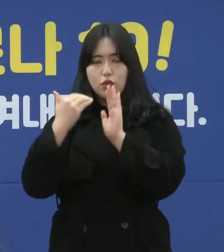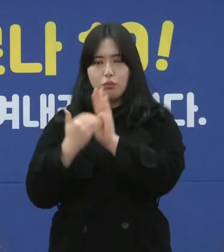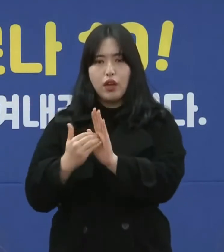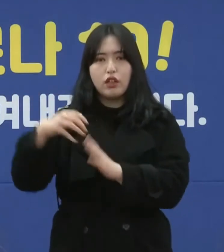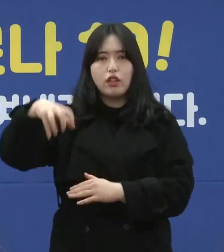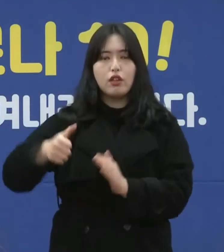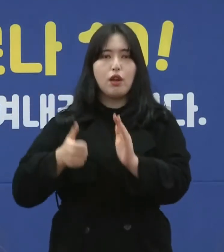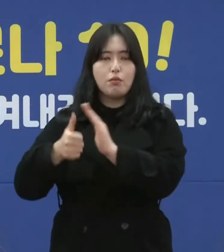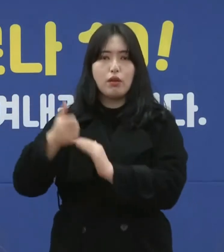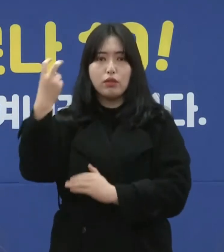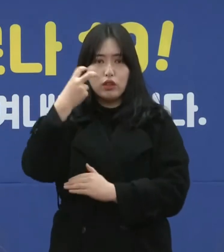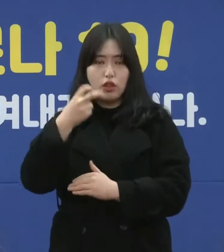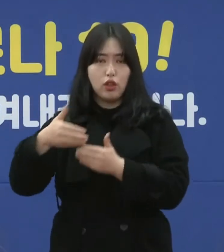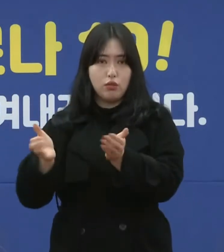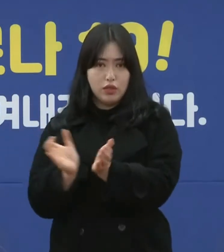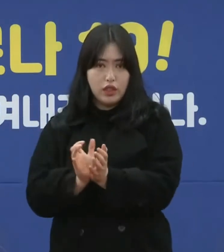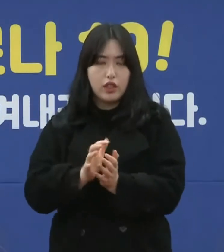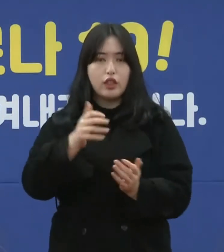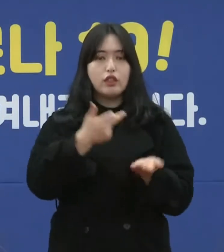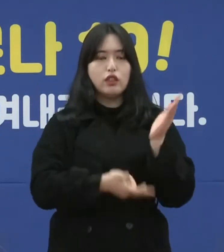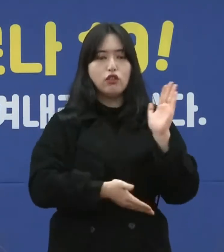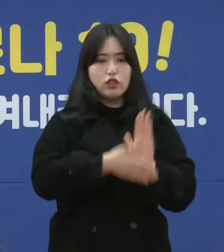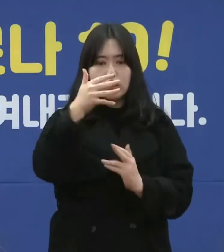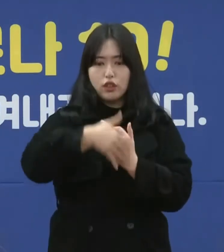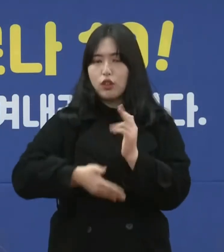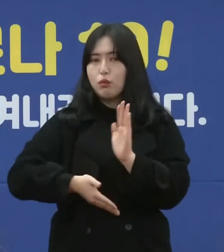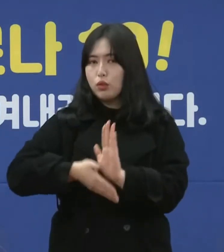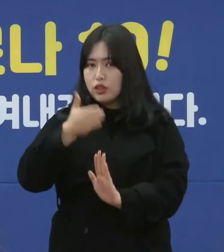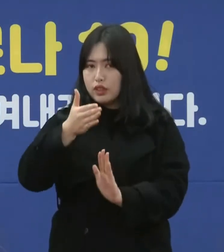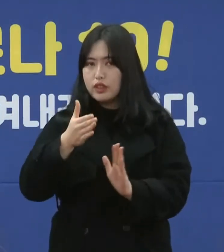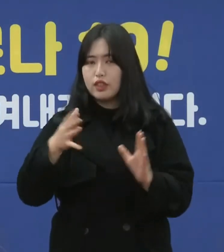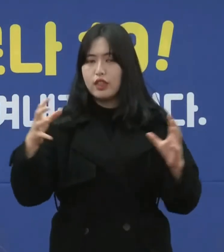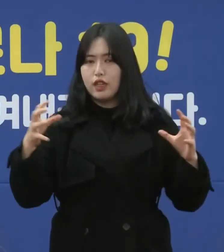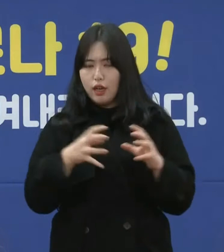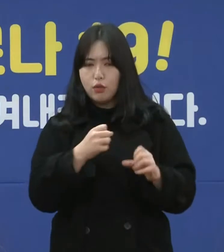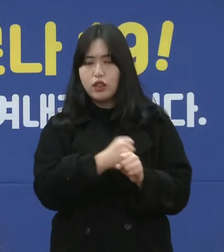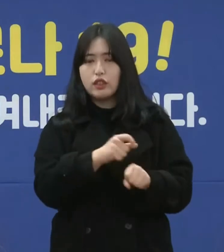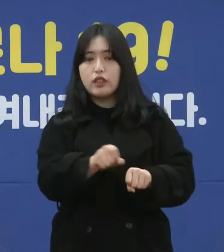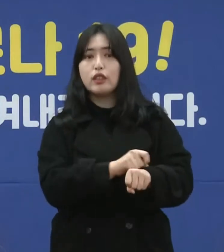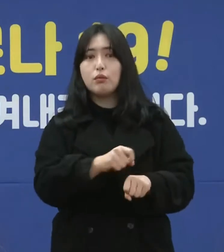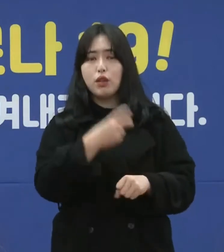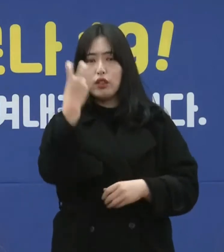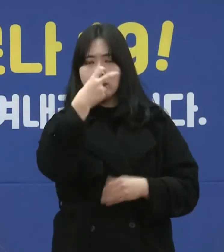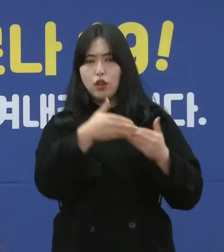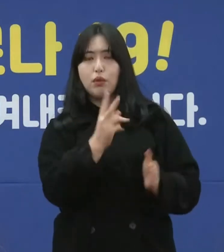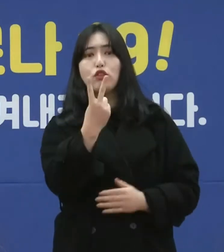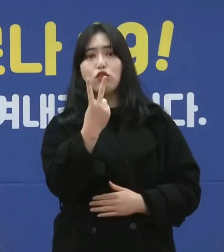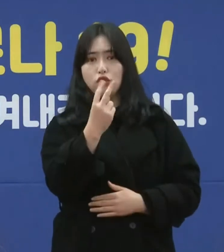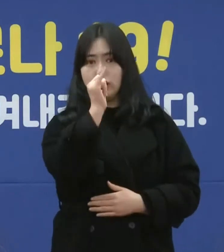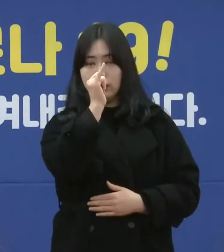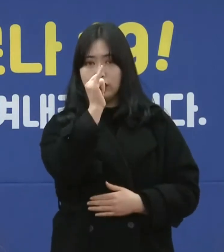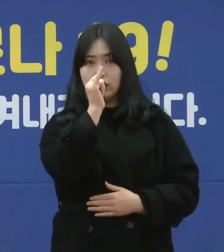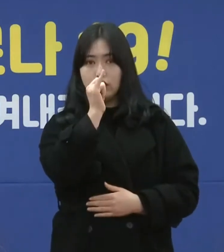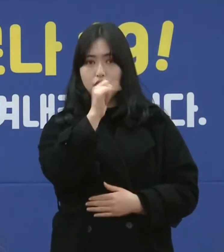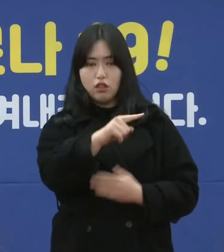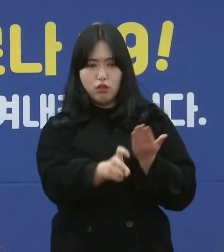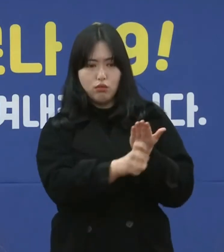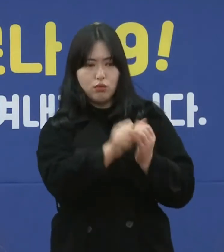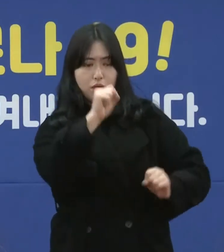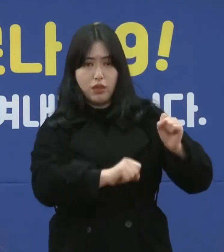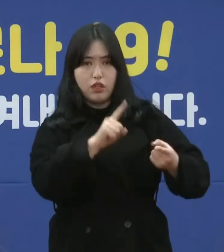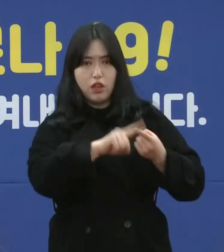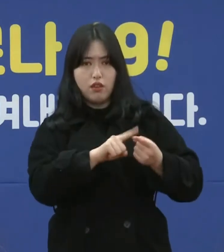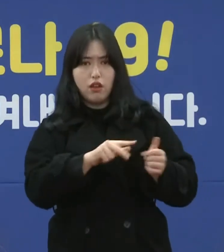현장점검팀 또 제주시 서귀포시 합동으로 2개 반의 특별점검반을 구성했습니다. 그래서 불법 행위에 대한